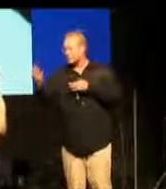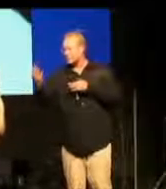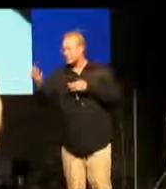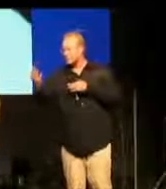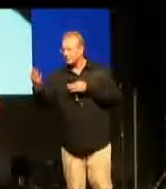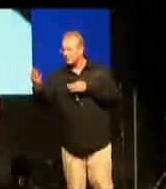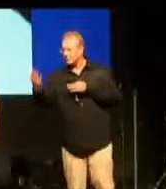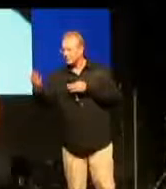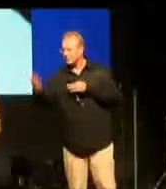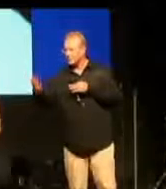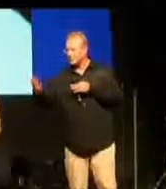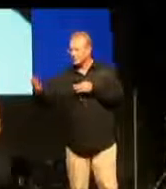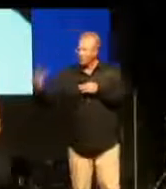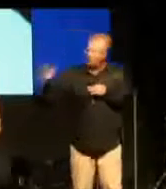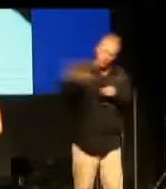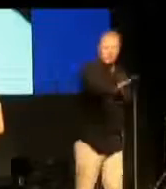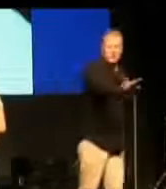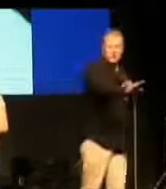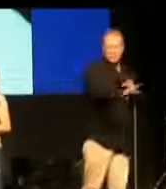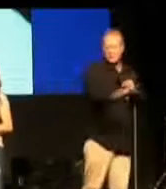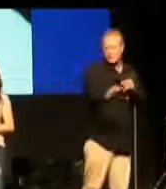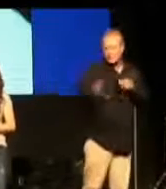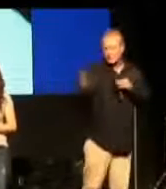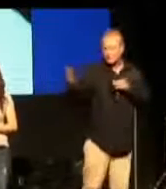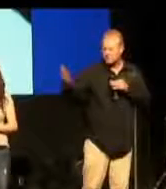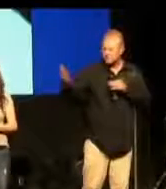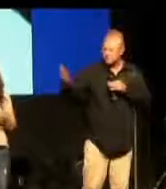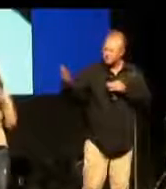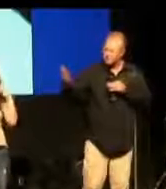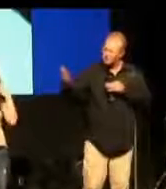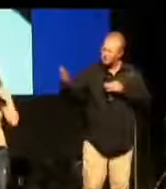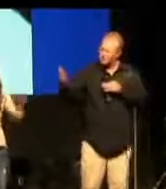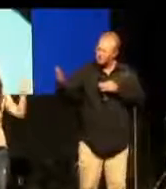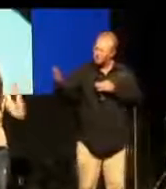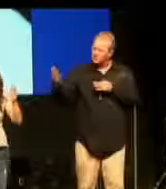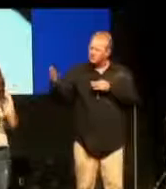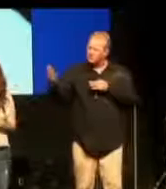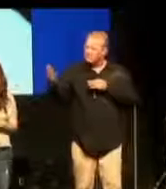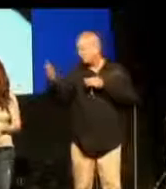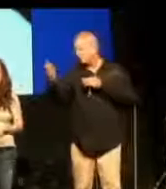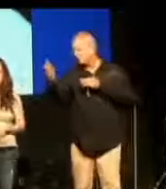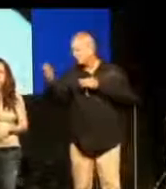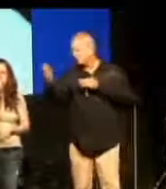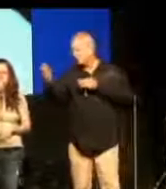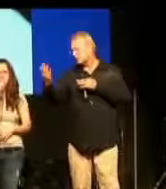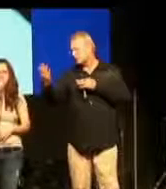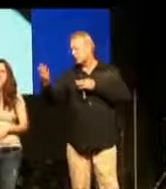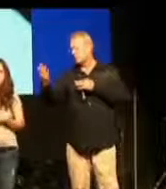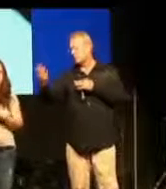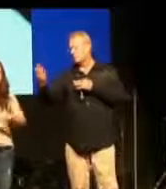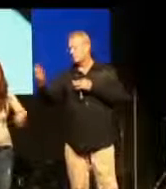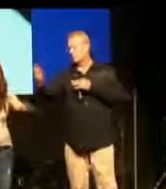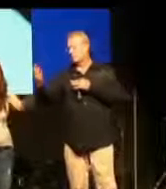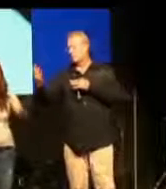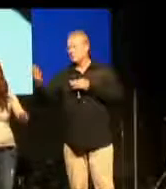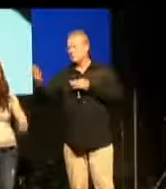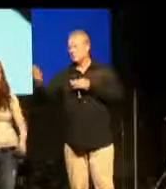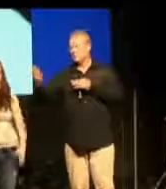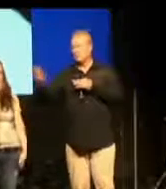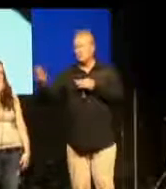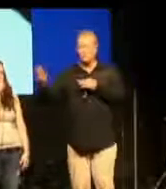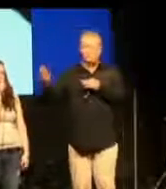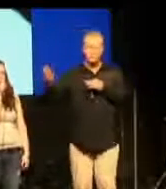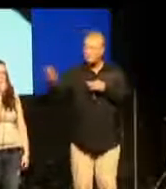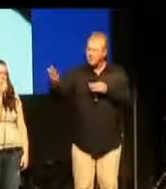Die Stimme sagte, wirst du auch diesem Mann vergeben? Dass er dich aus seinem Auto rausgeschubst hat. Und dass er dich tot am